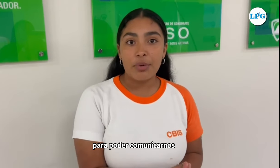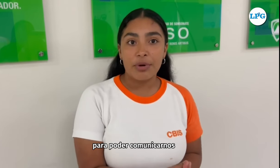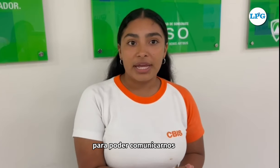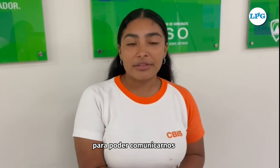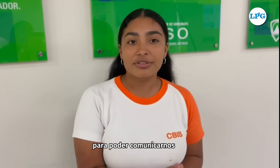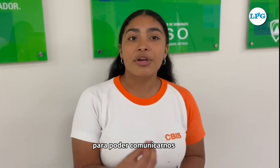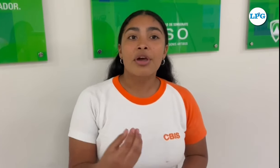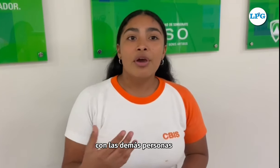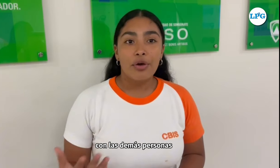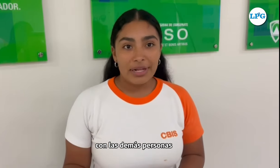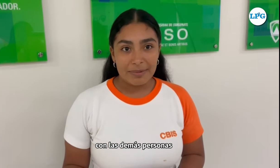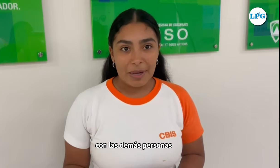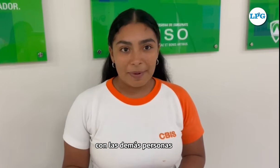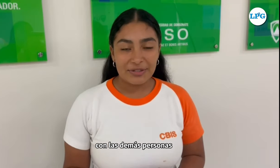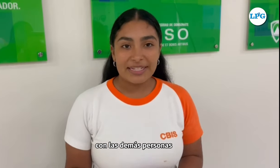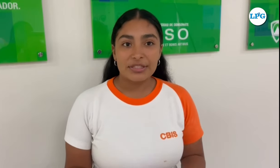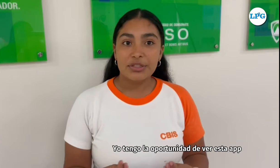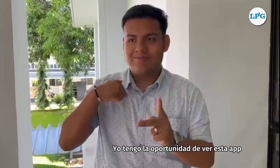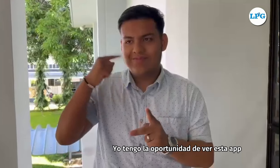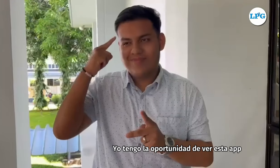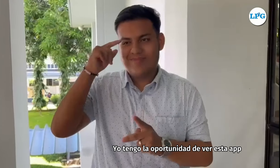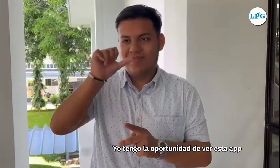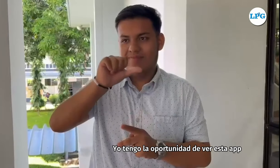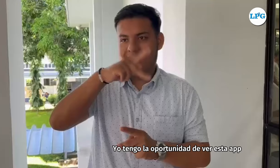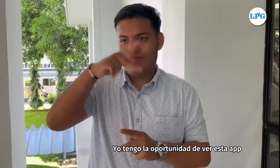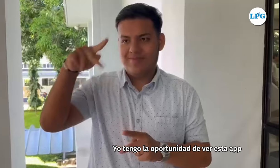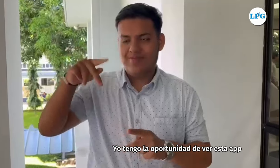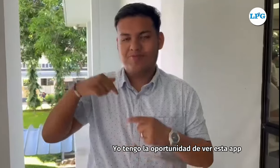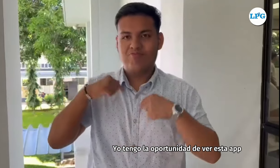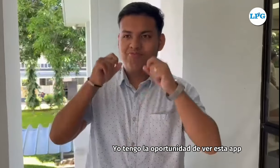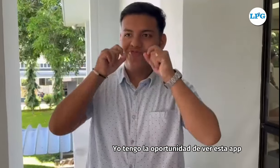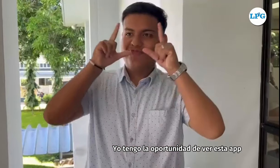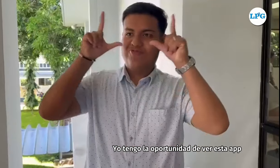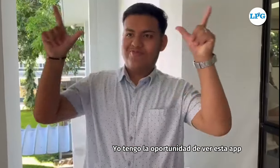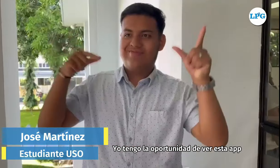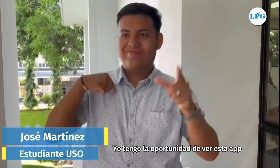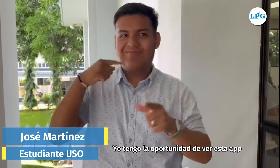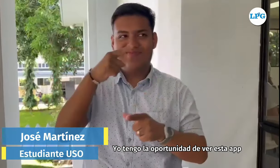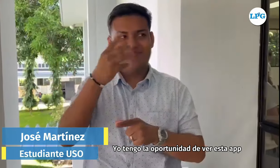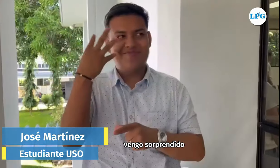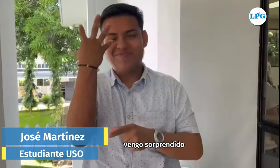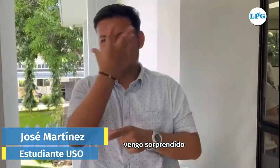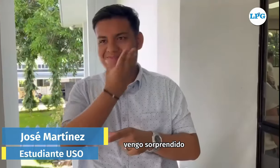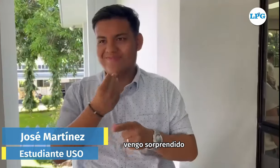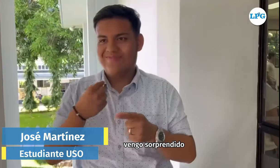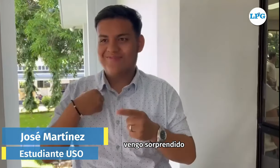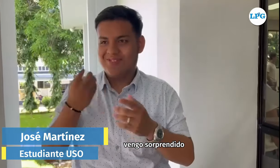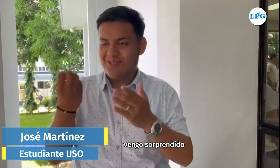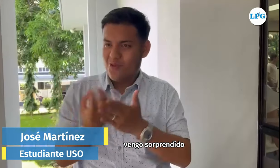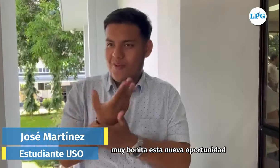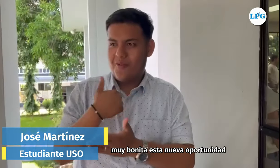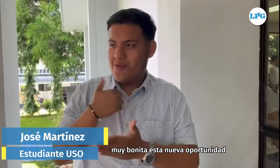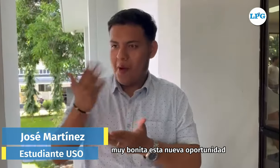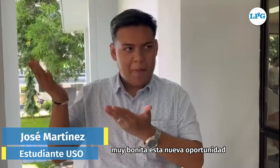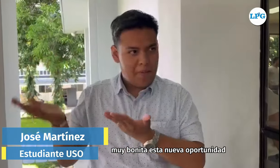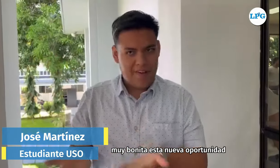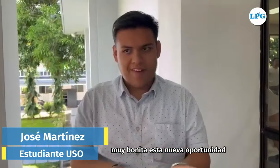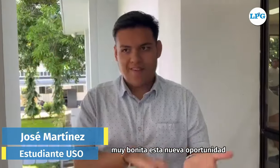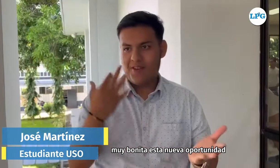comunicarnos con las demás personas. Bueno, yo tengo la oportunidad de ver esta app, vengo sorprendido, muy bonita esta